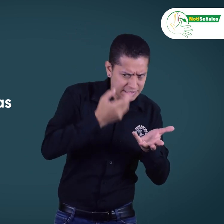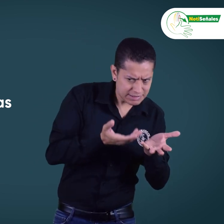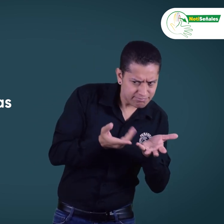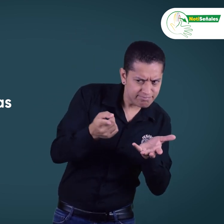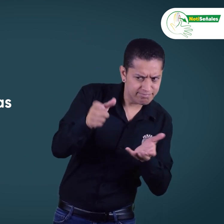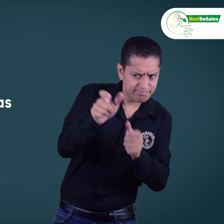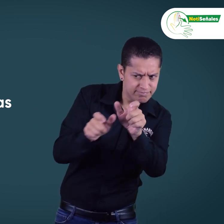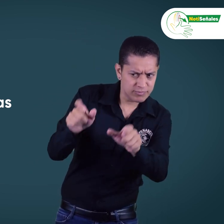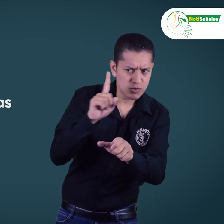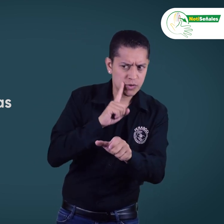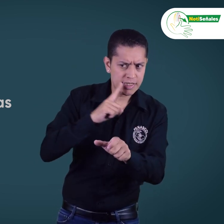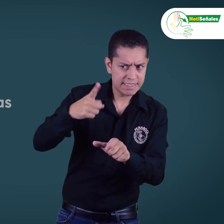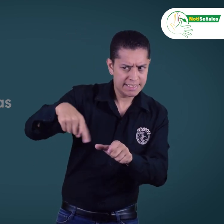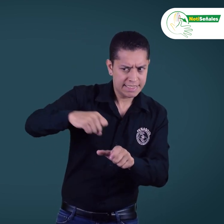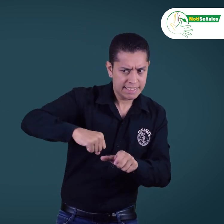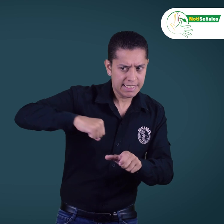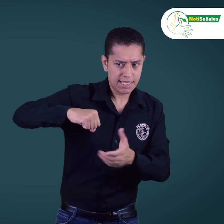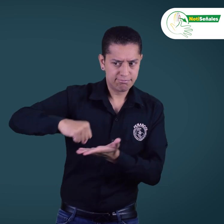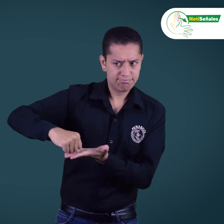reivindicación de los derechos de las personas sordas.